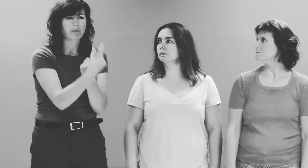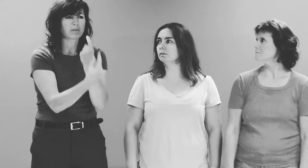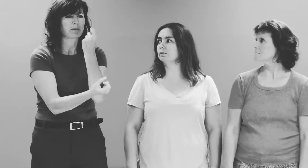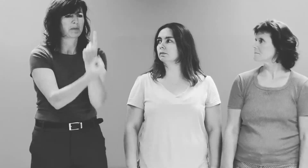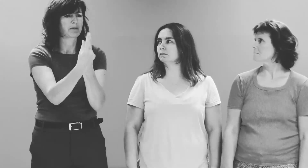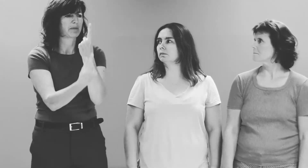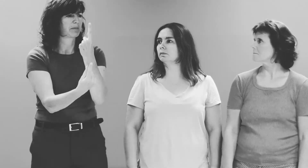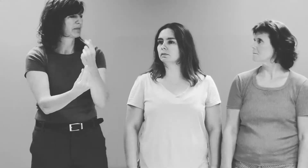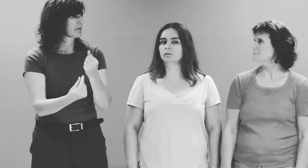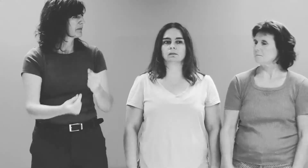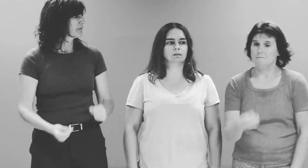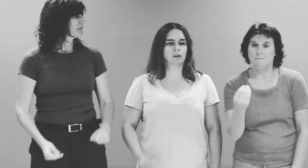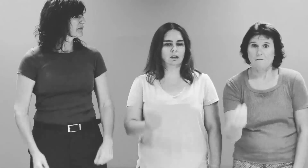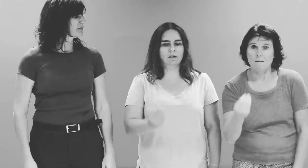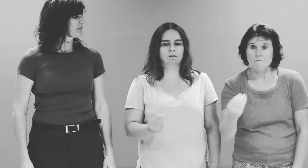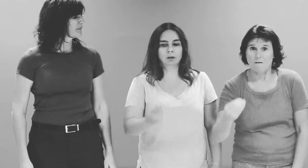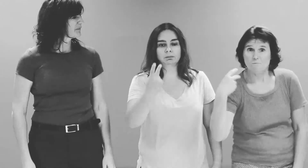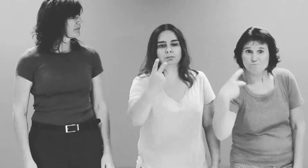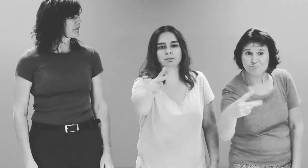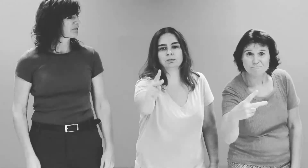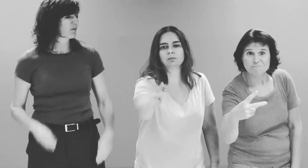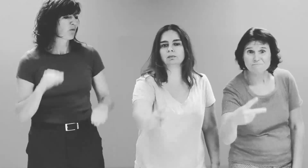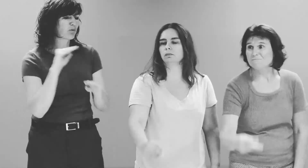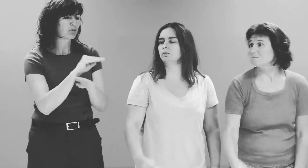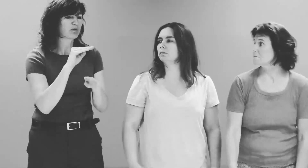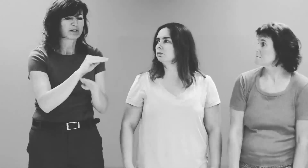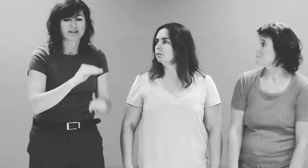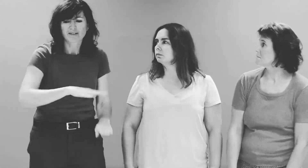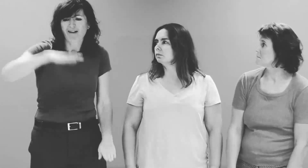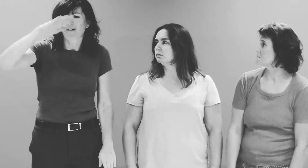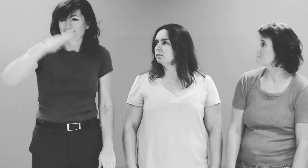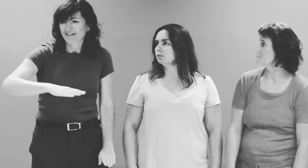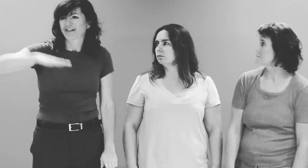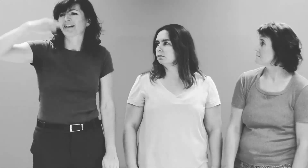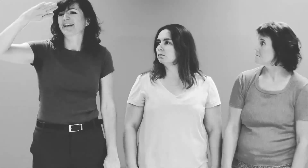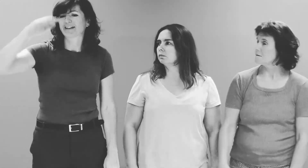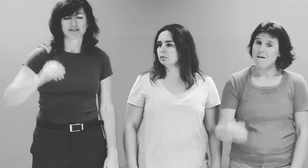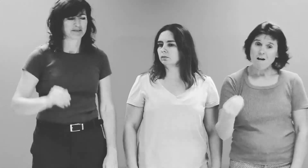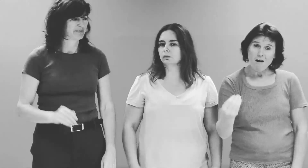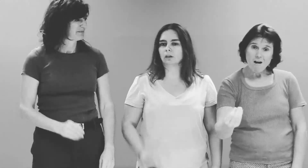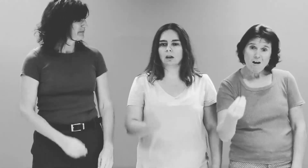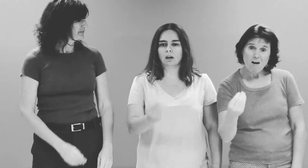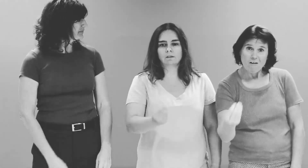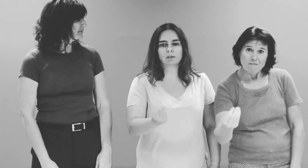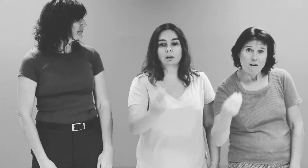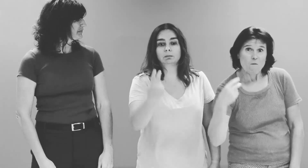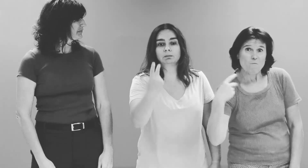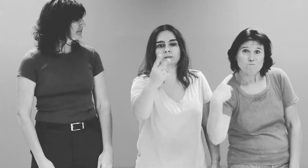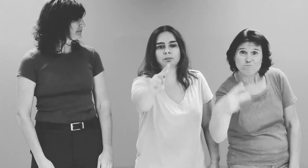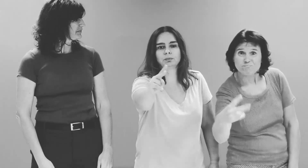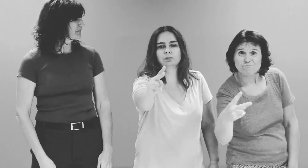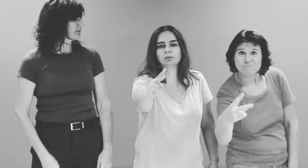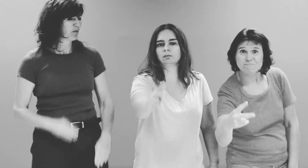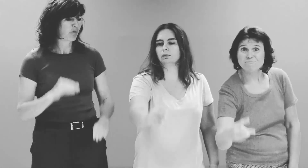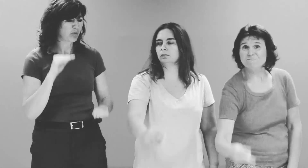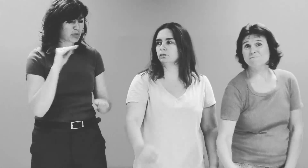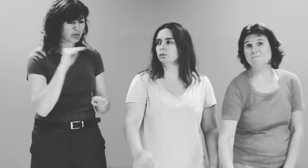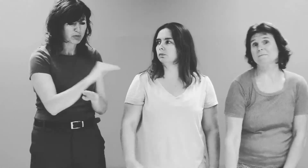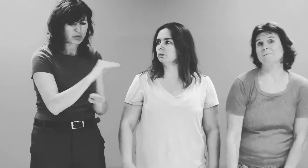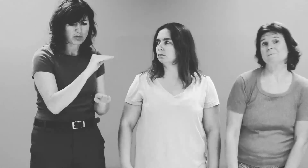message de mes mots Car en l'opin de terre, une tige de roseau Servir à la croissance de tes marmots Servir à la